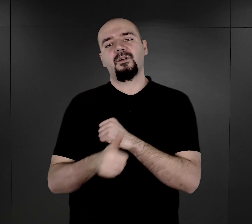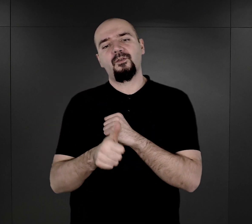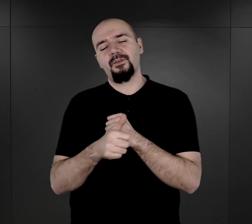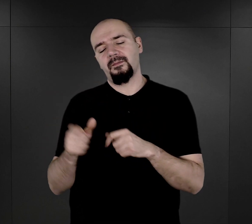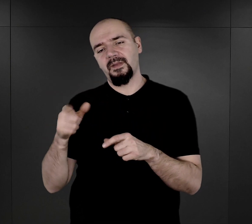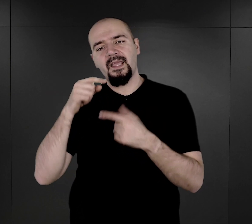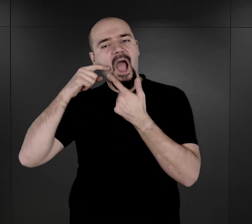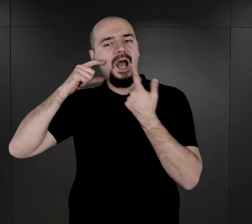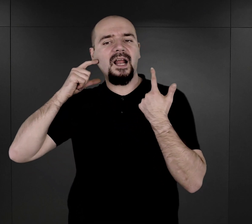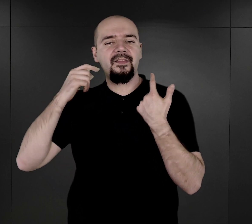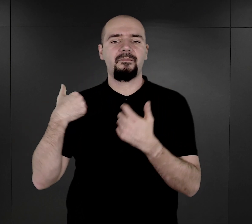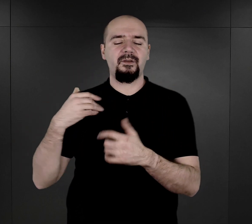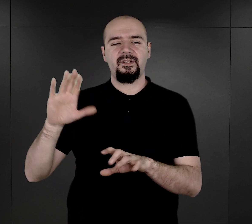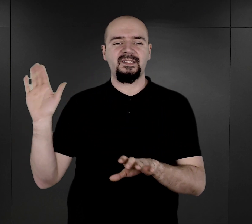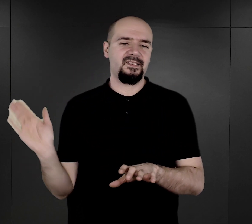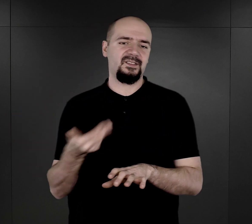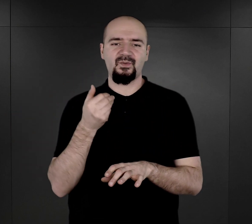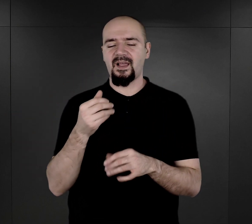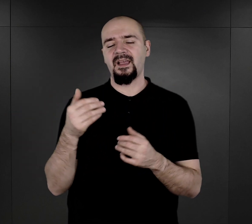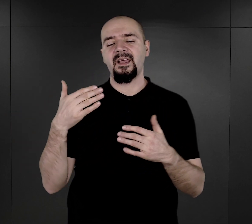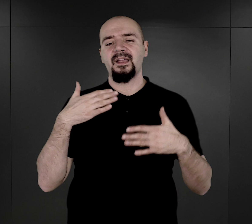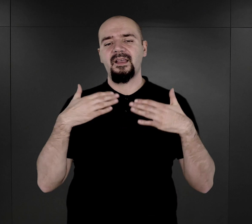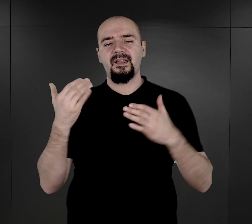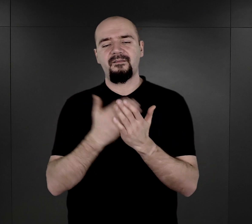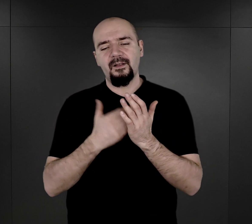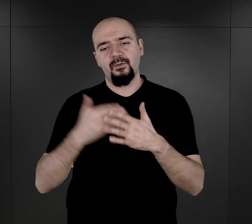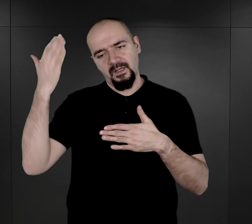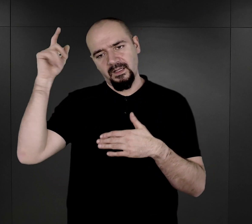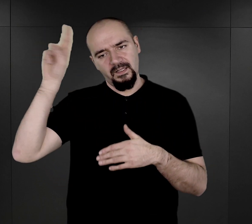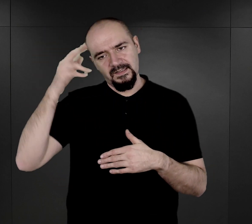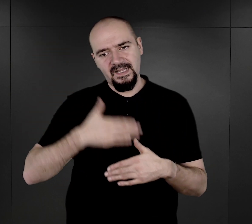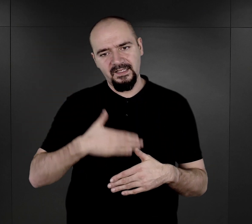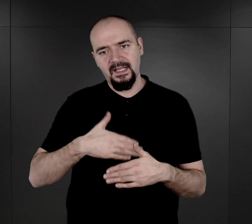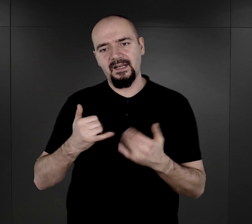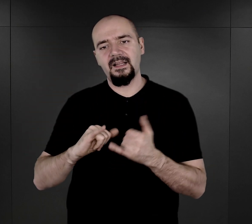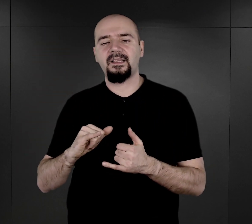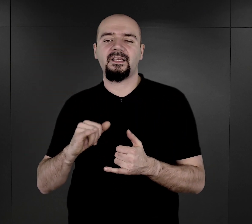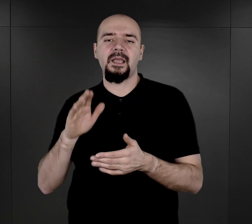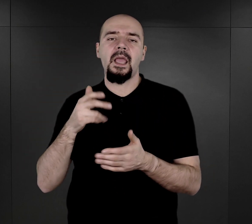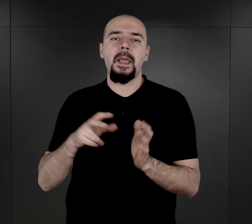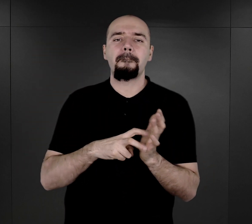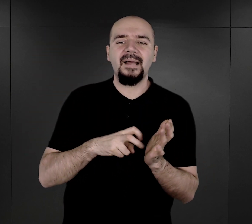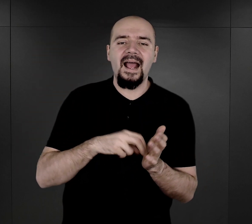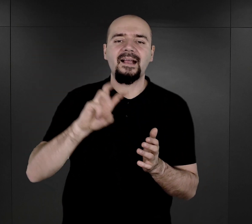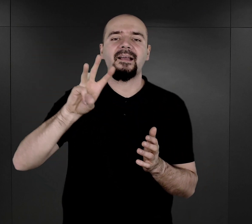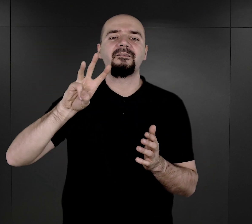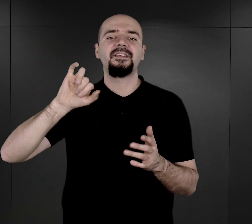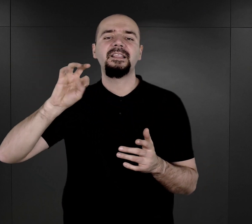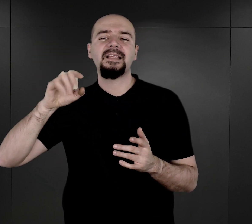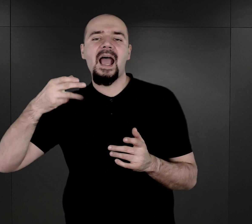w pierwszym rzędzie fatalne warunki sanitarne, no i awitaminoza. Podobnie jak w przypadku bliźniąt, tutaj też